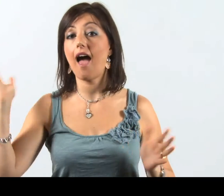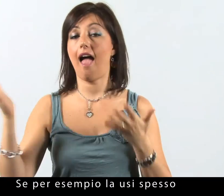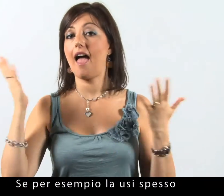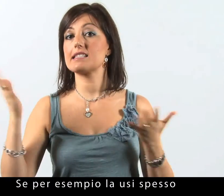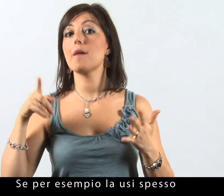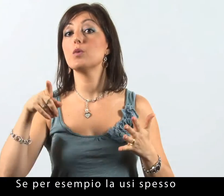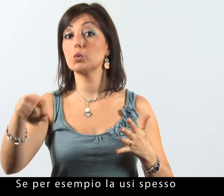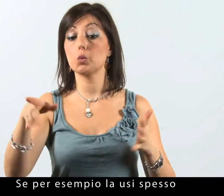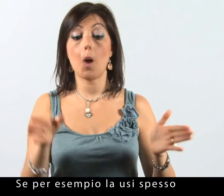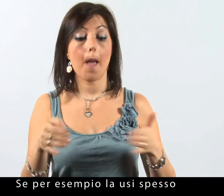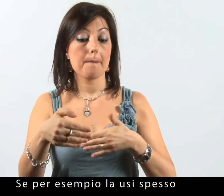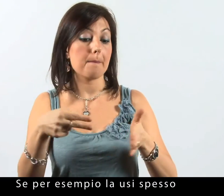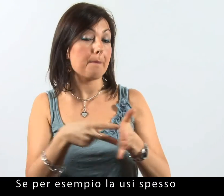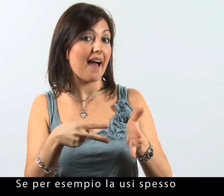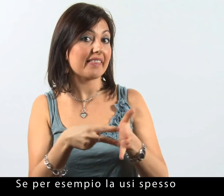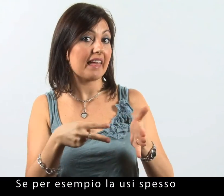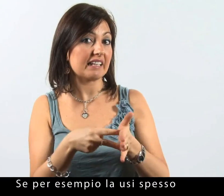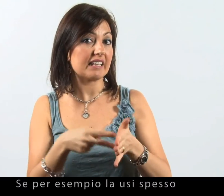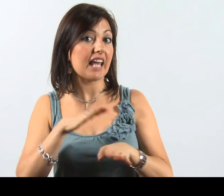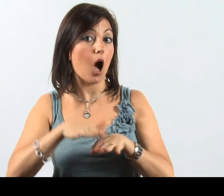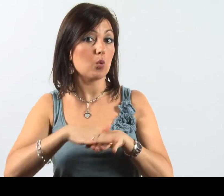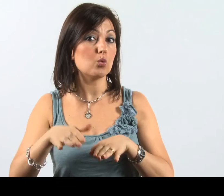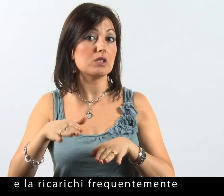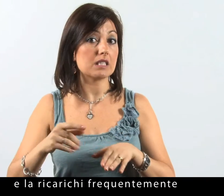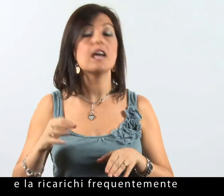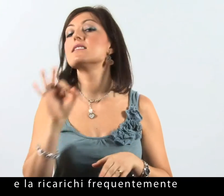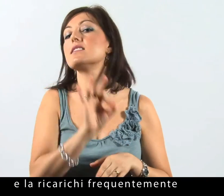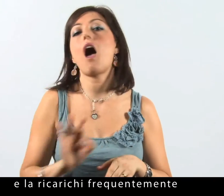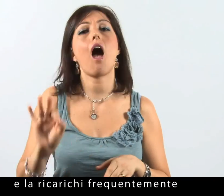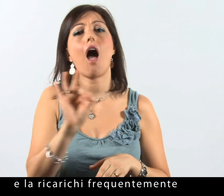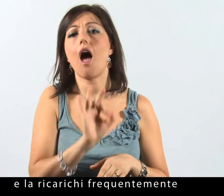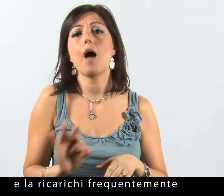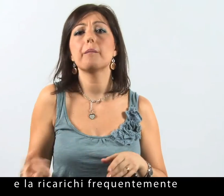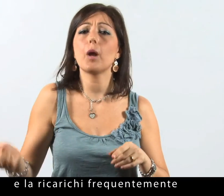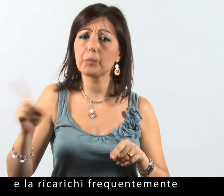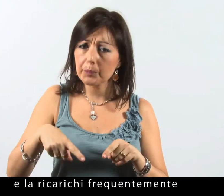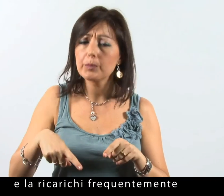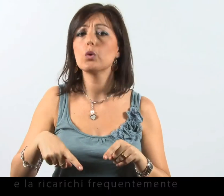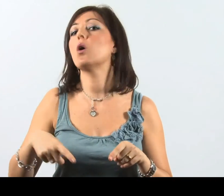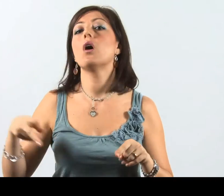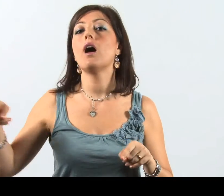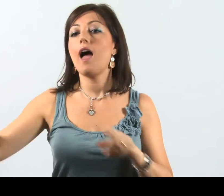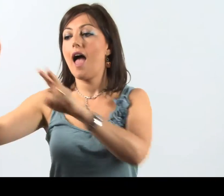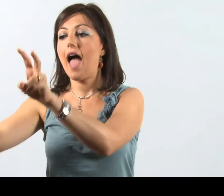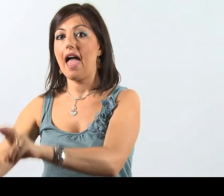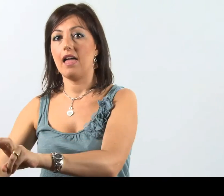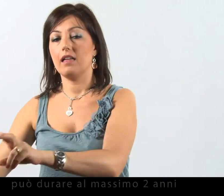Se per esempio la usi spesso e la ricarichi frequentemente, può